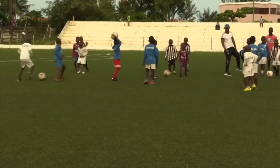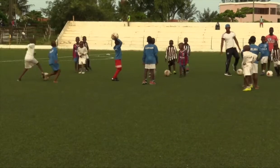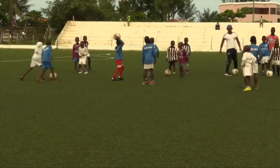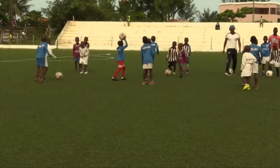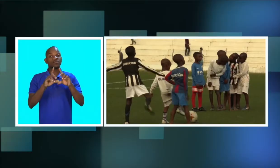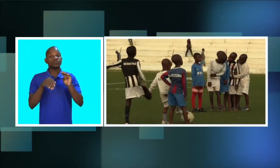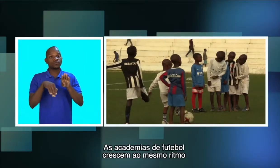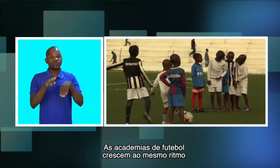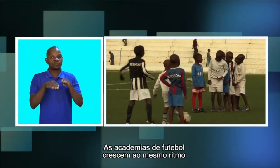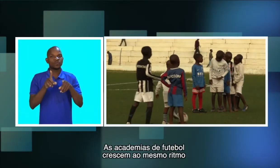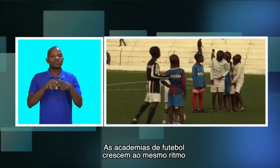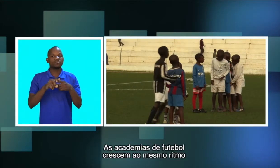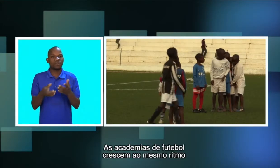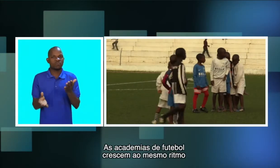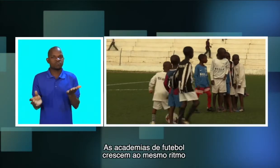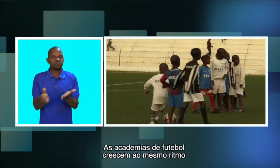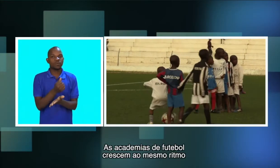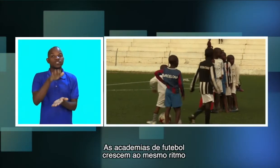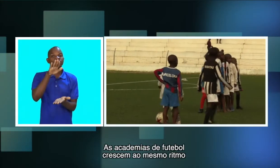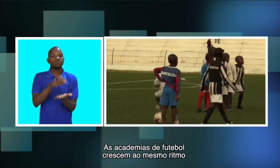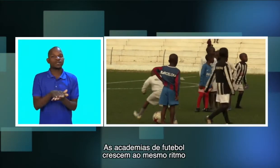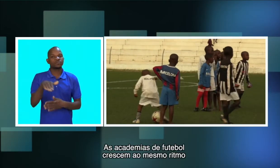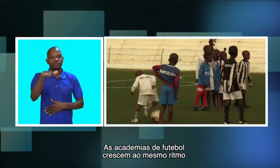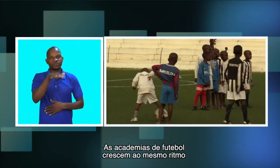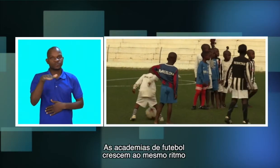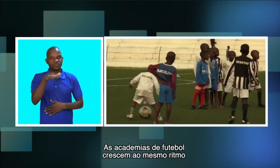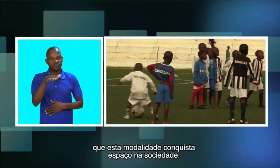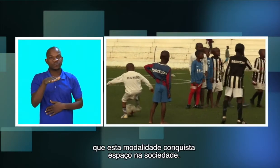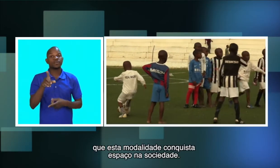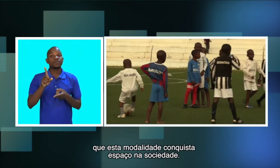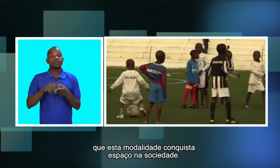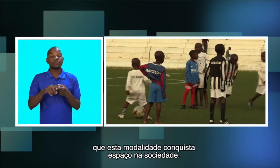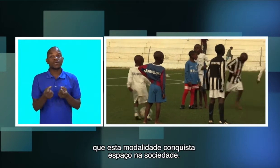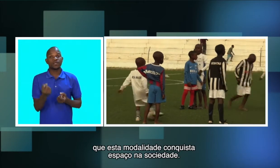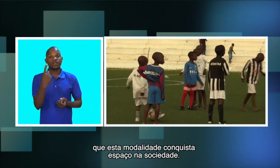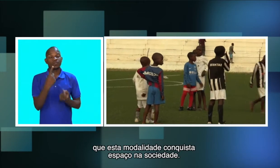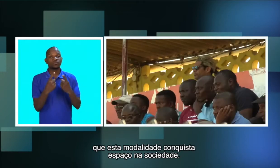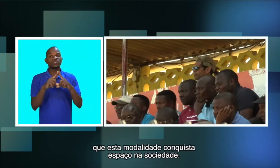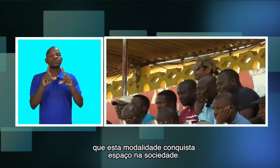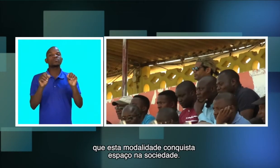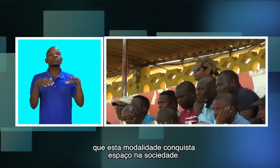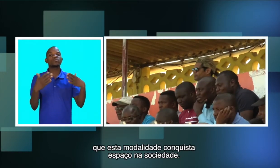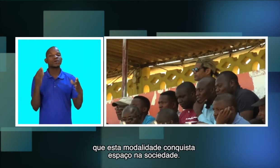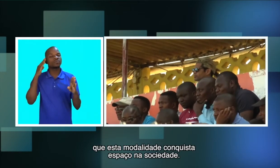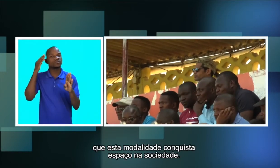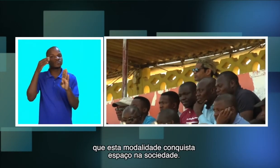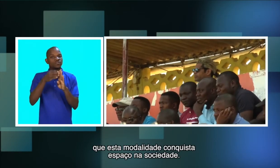As academias de futebol crescem ao mesmo ritmo que esta modalidade conquista espaço na sociedade.